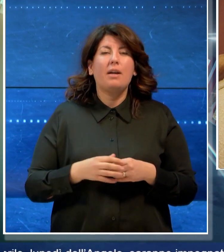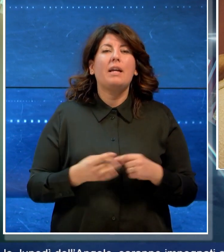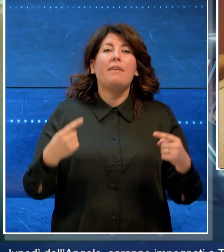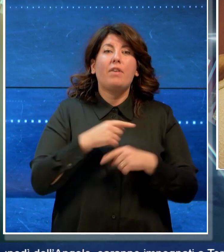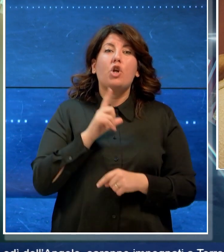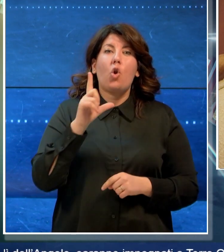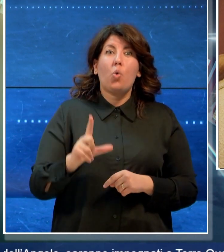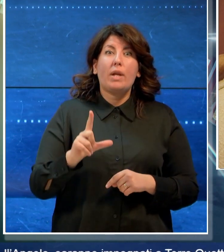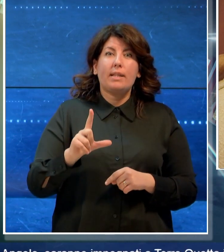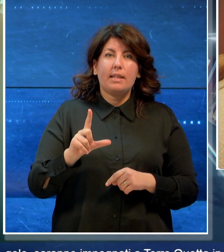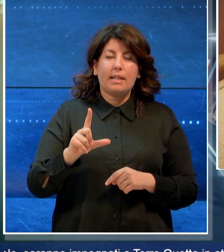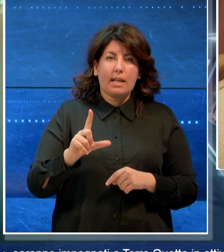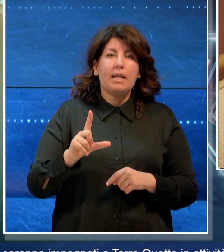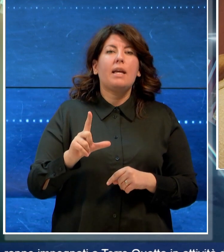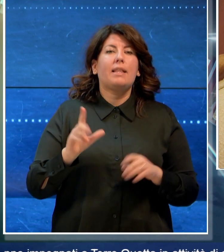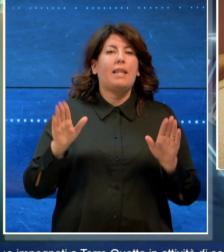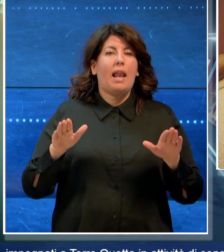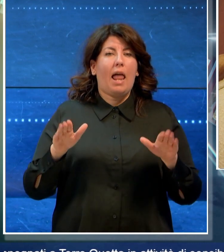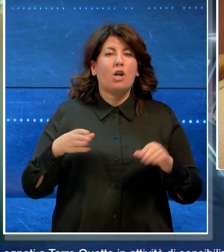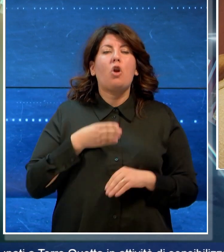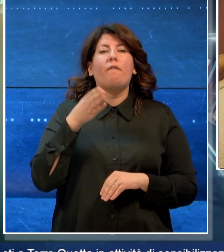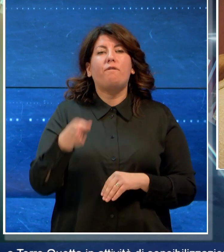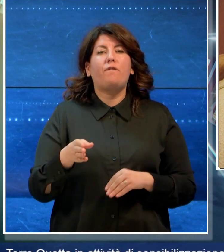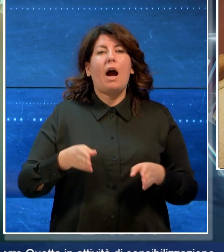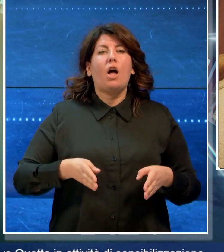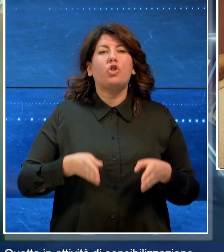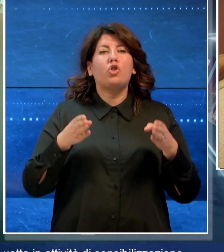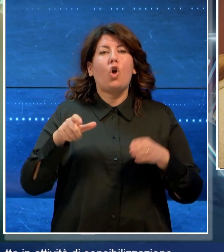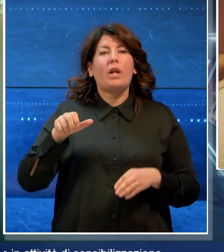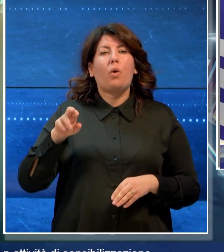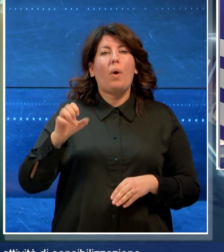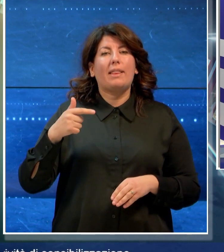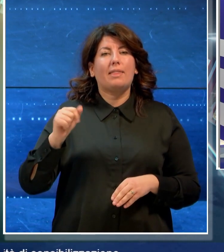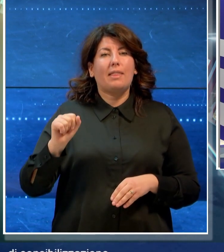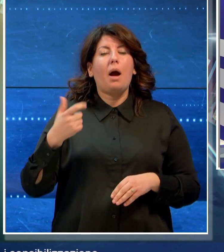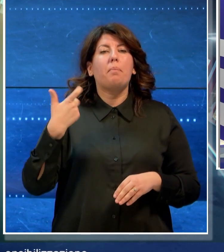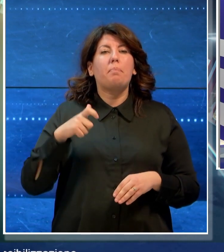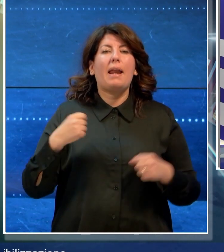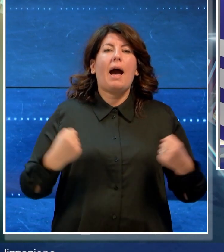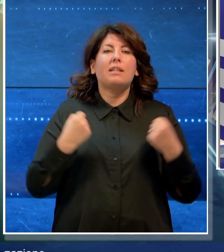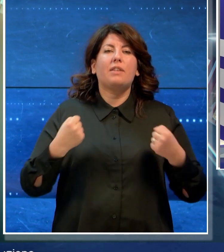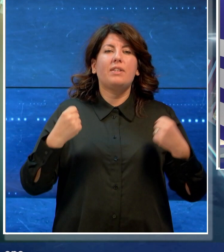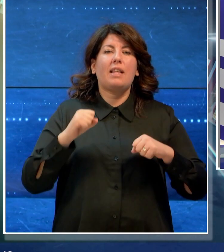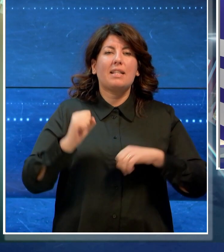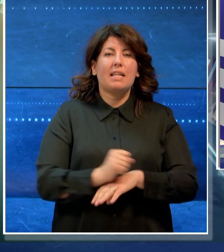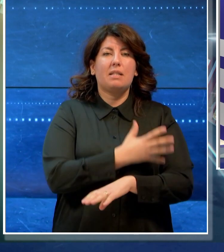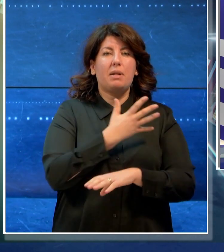saranno impegnati a Torrequetta in attività di sensibilizzazione.